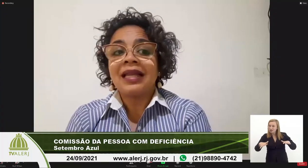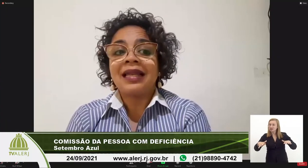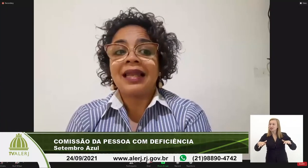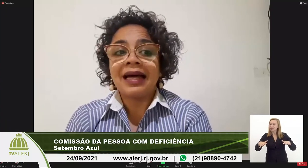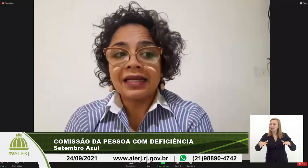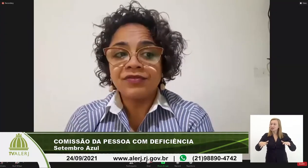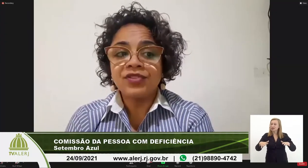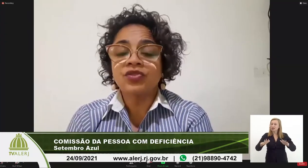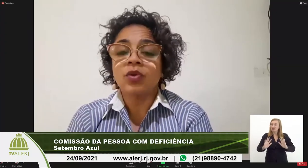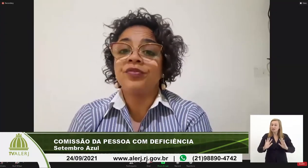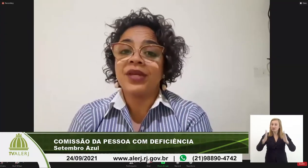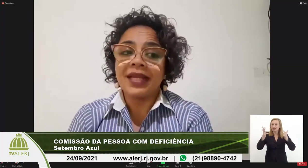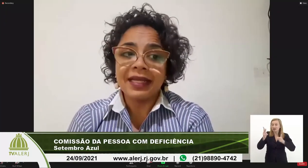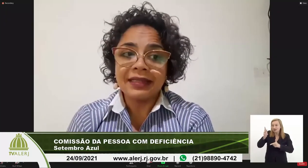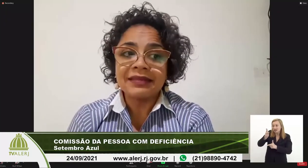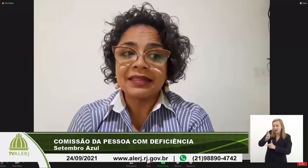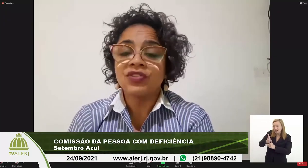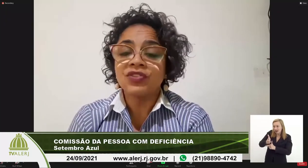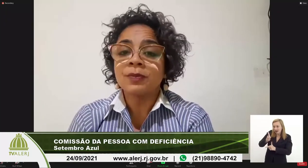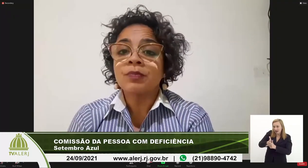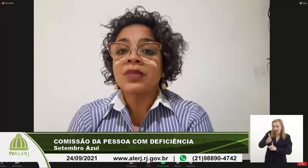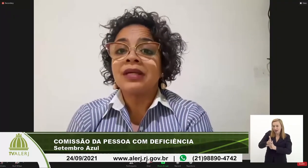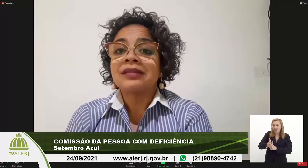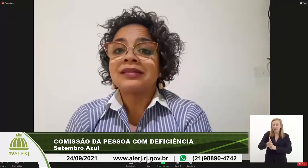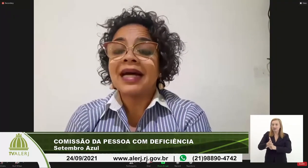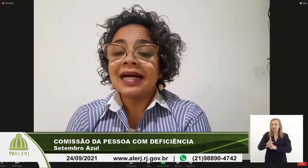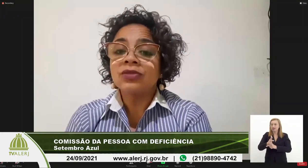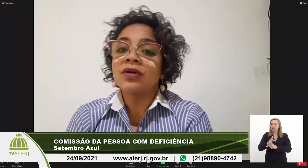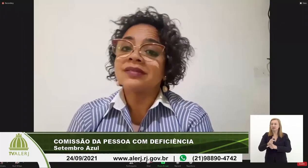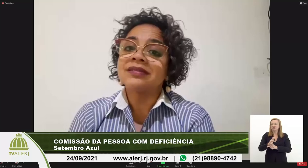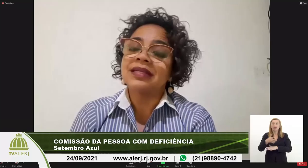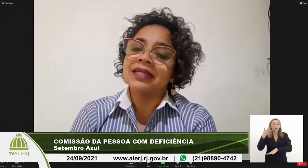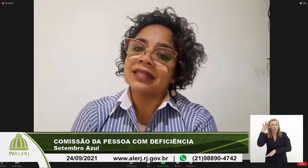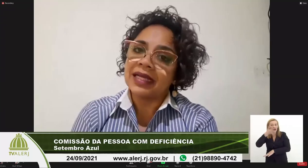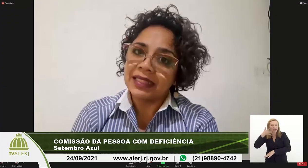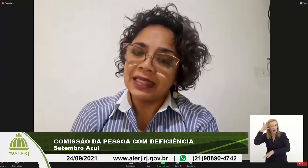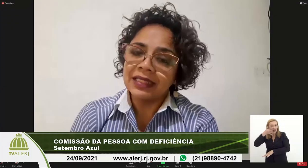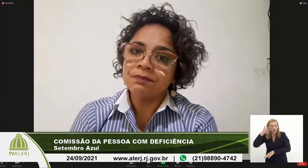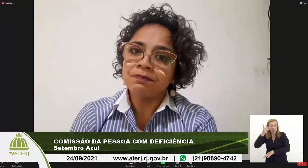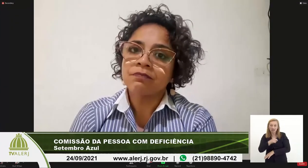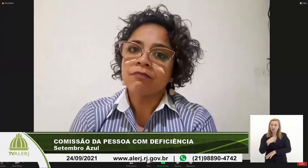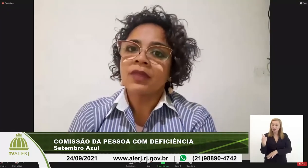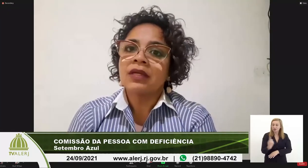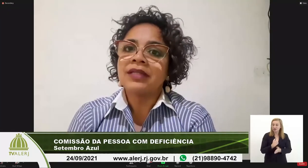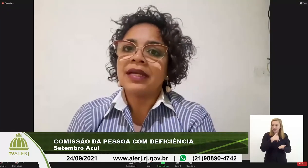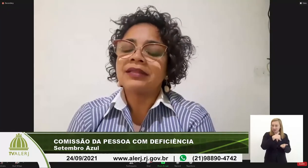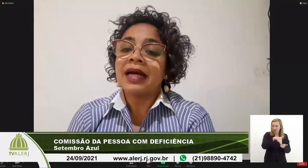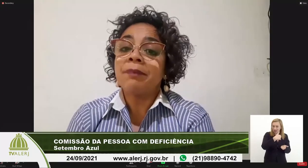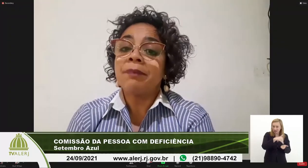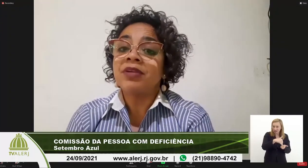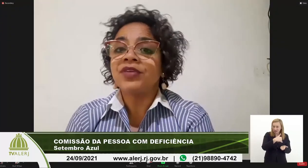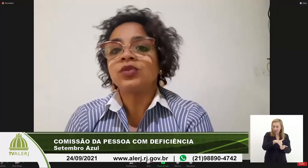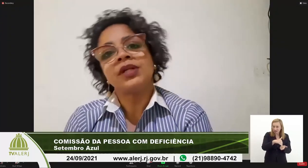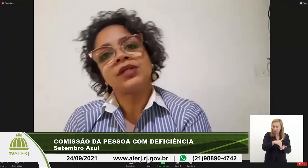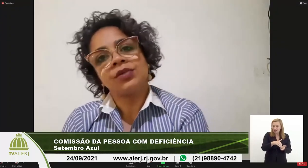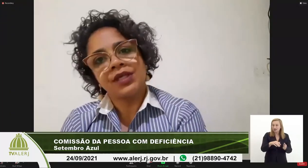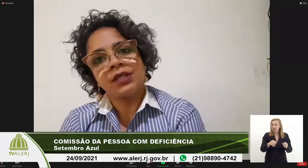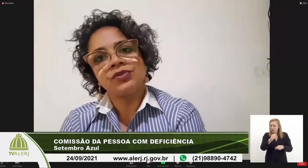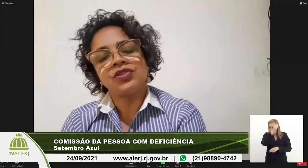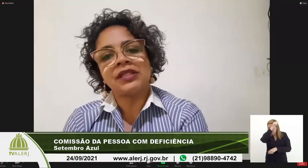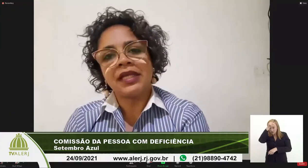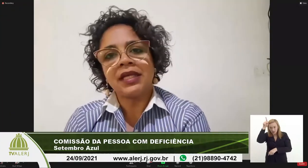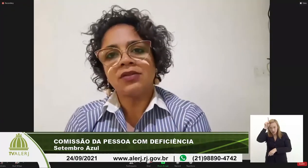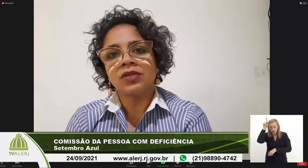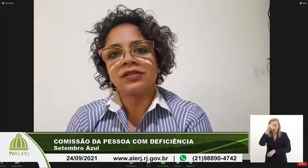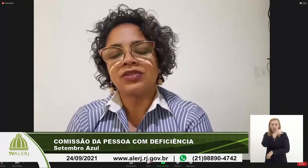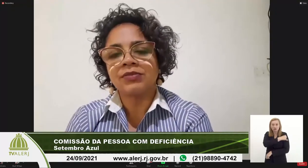lives conferências da nossa secretaria né da prefeitura do rio